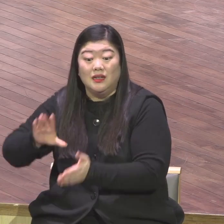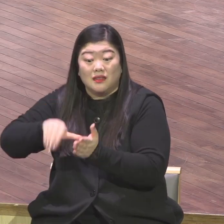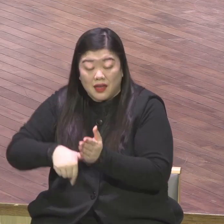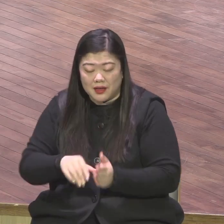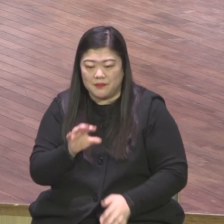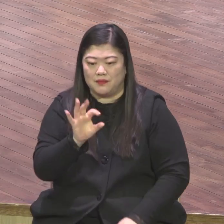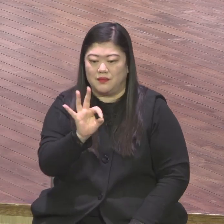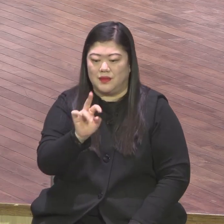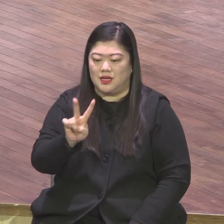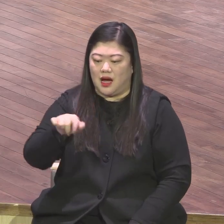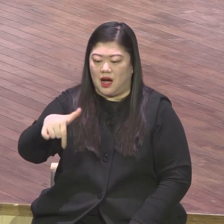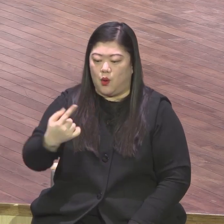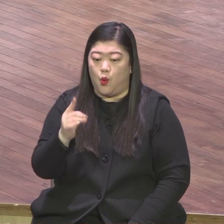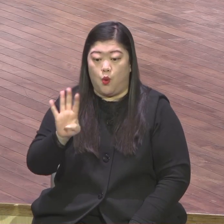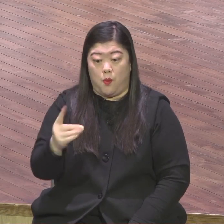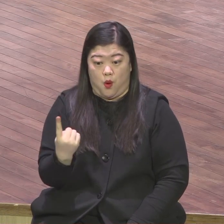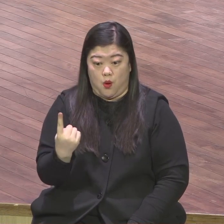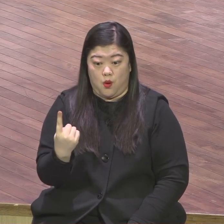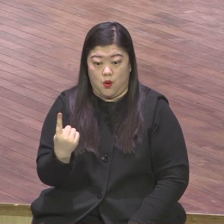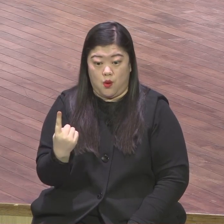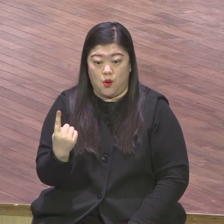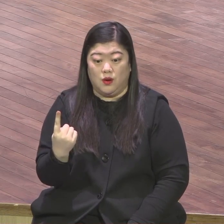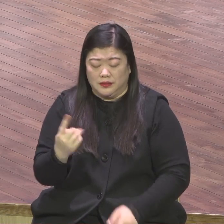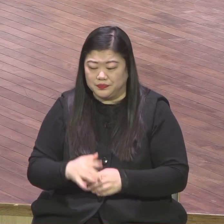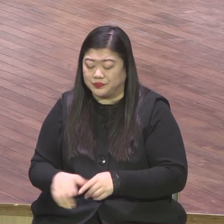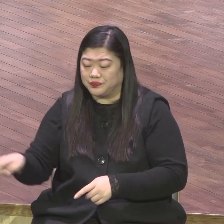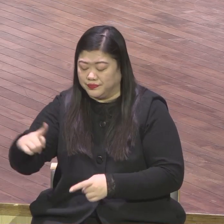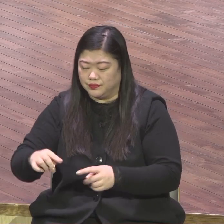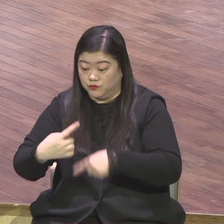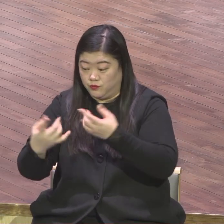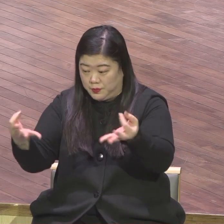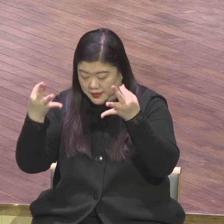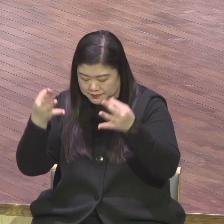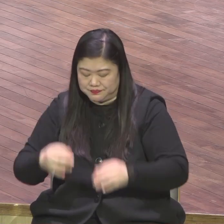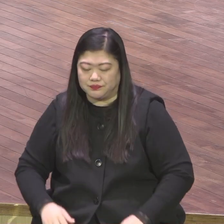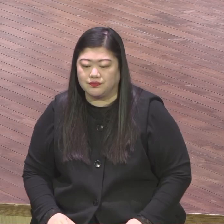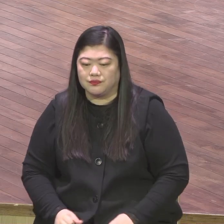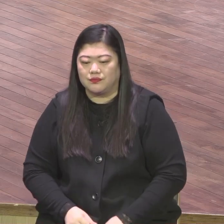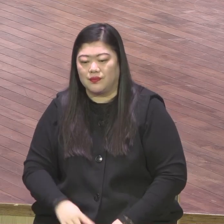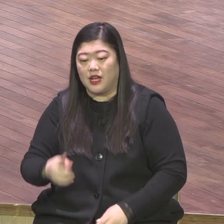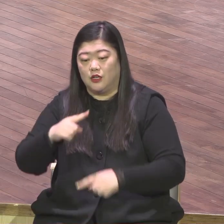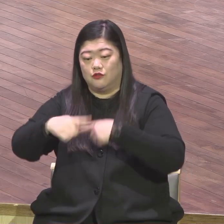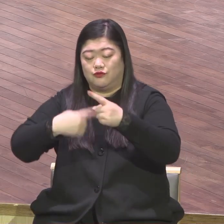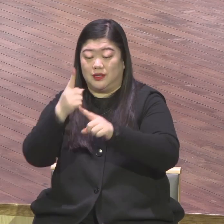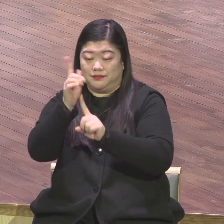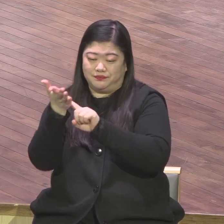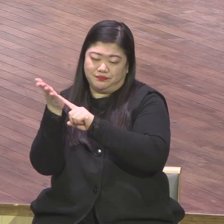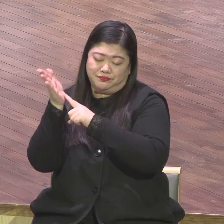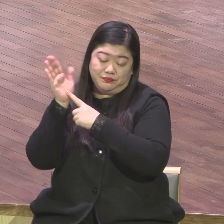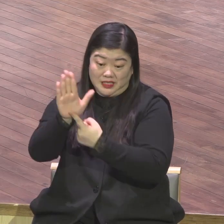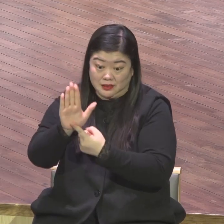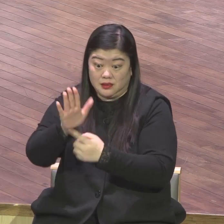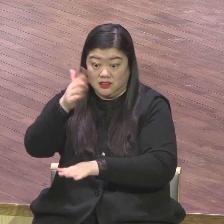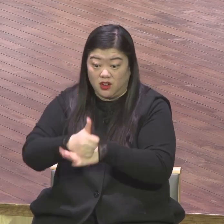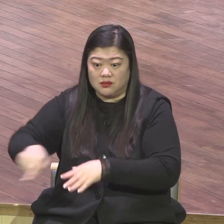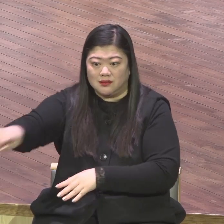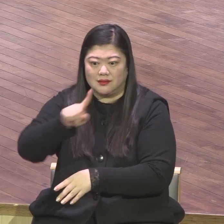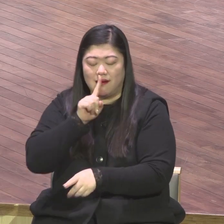모든 논란을 종집을 팍 찍는데 이때 인용한 말이 암호수 9장 11절로